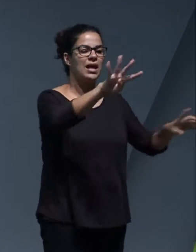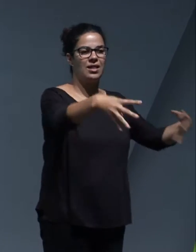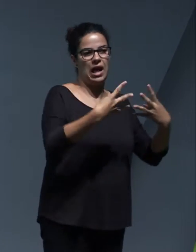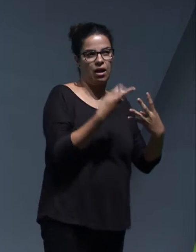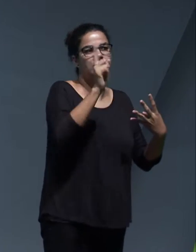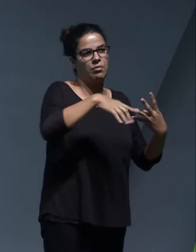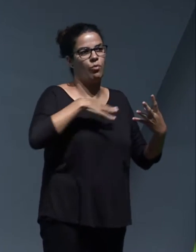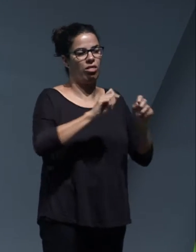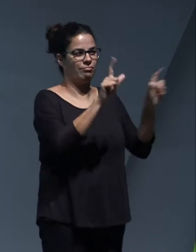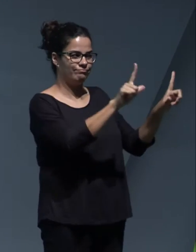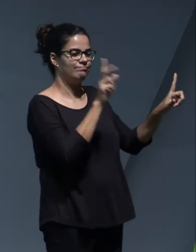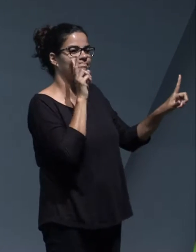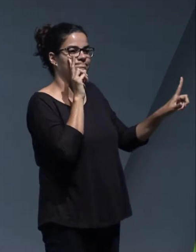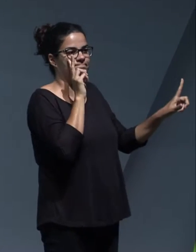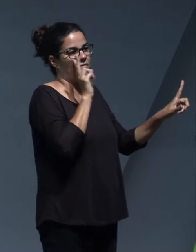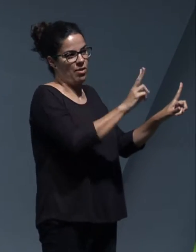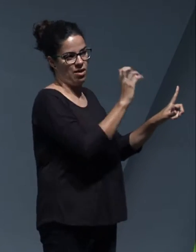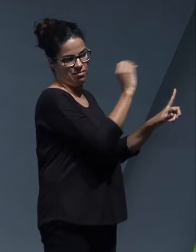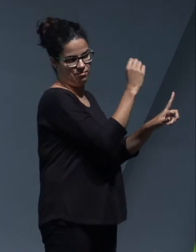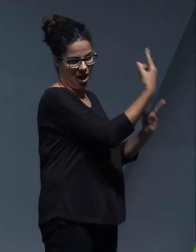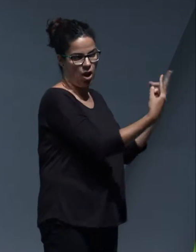de ellas allí donde he estado.